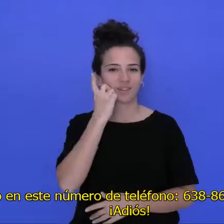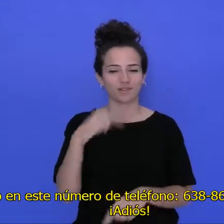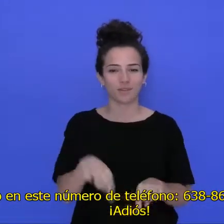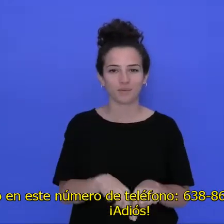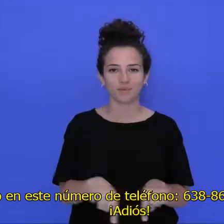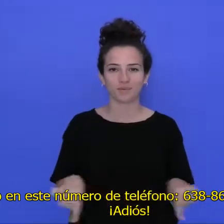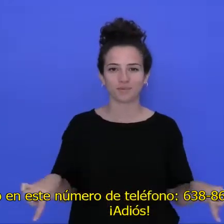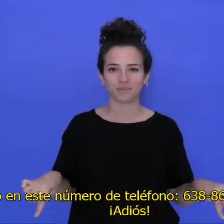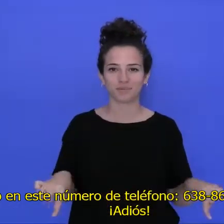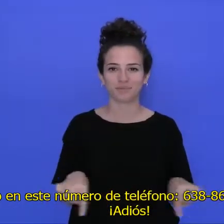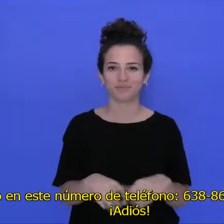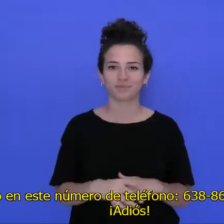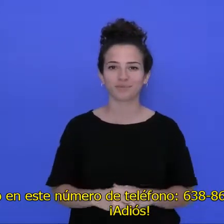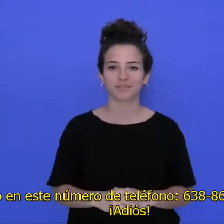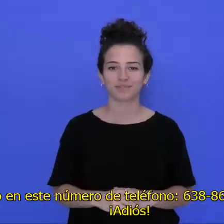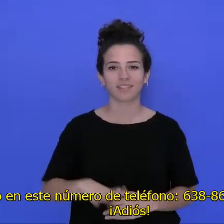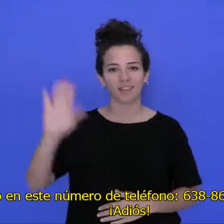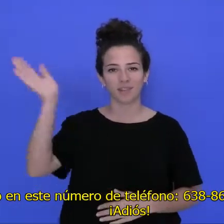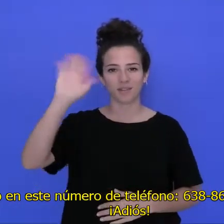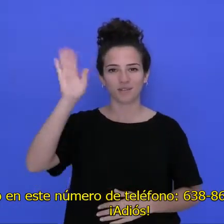teléfono. Adiós.